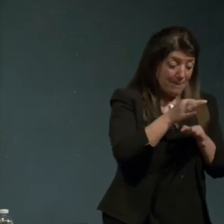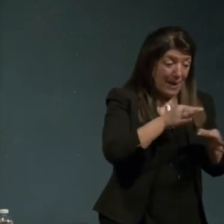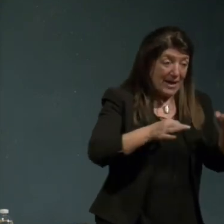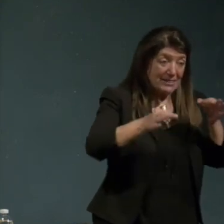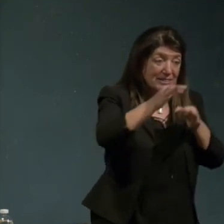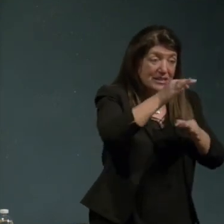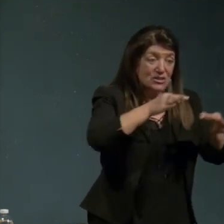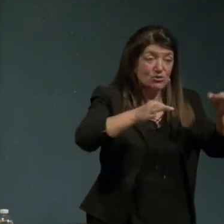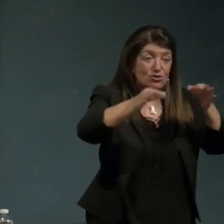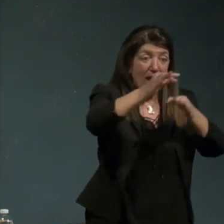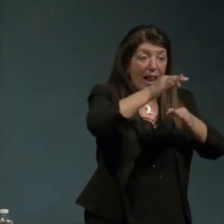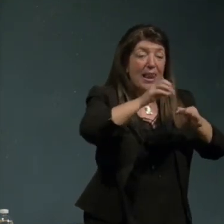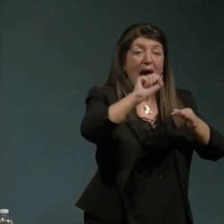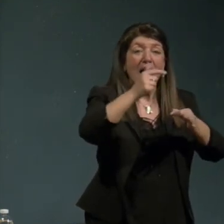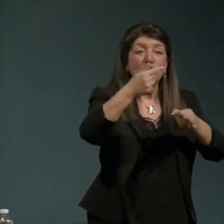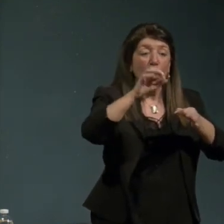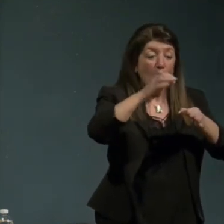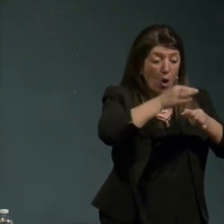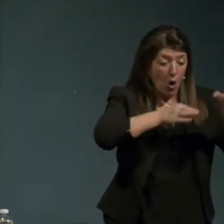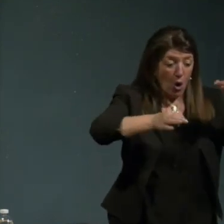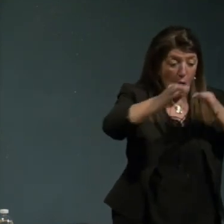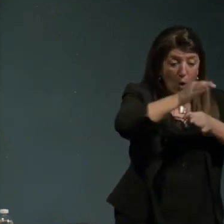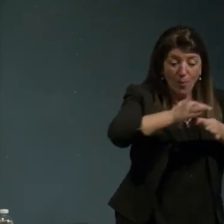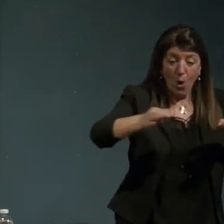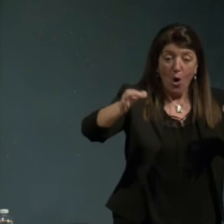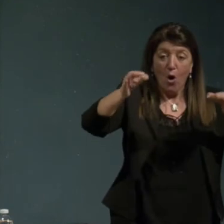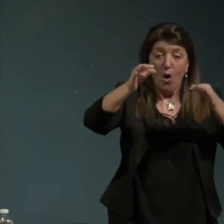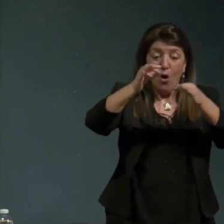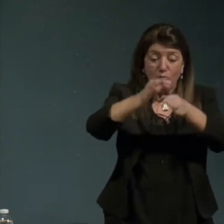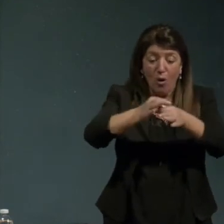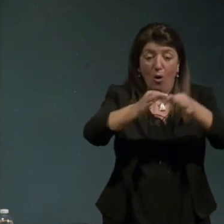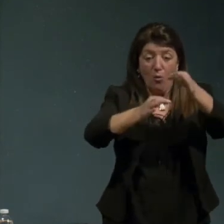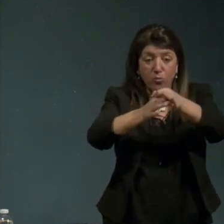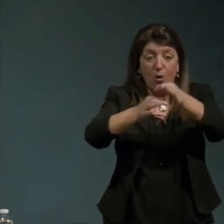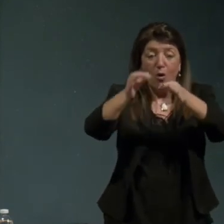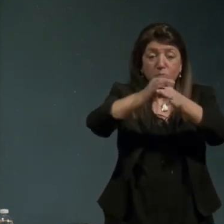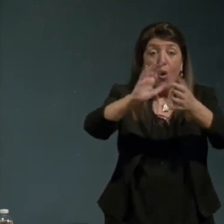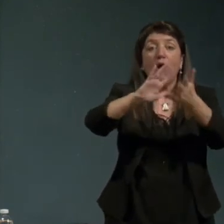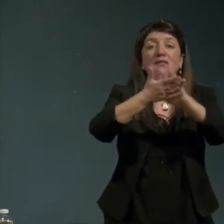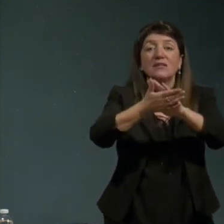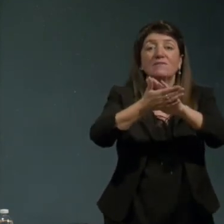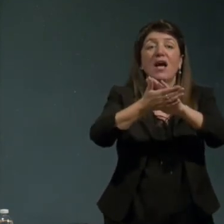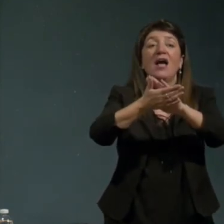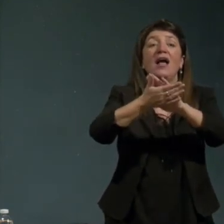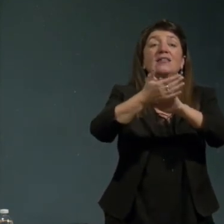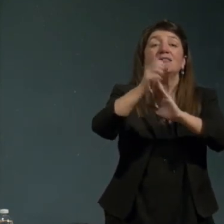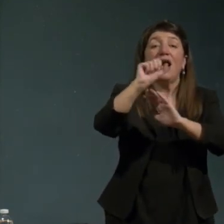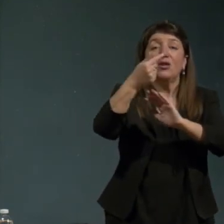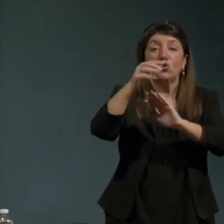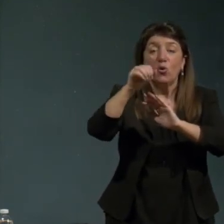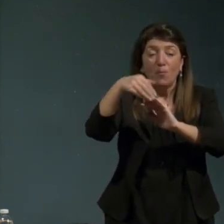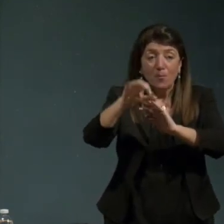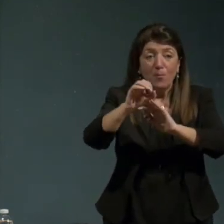fanno l'atomo delle atomo che si fanno le moleculi dell'atomo che si